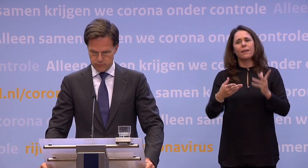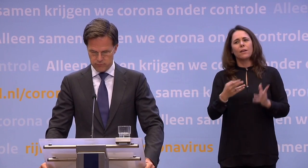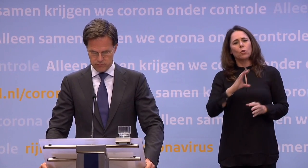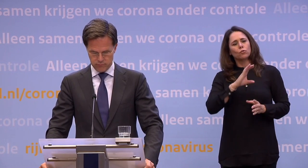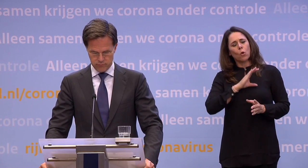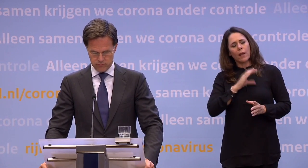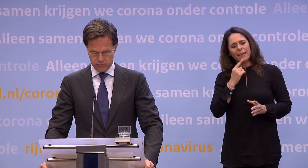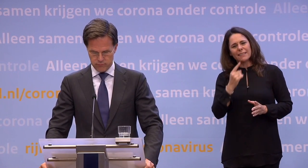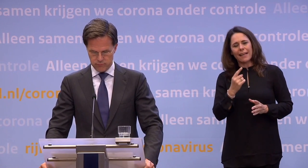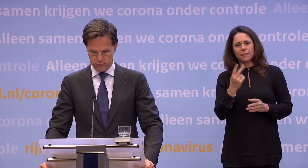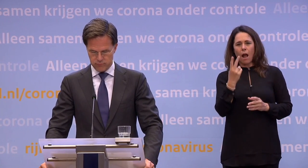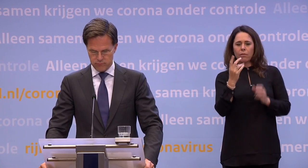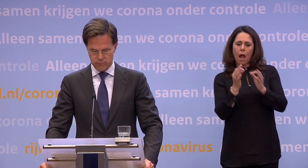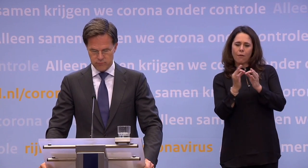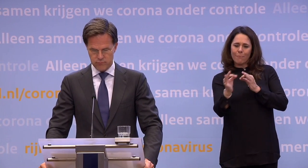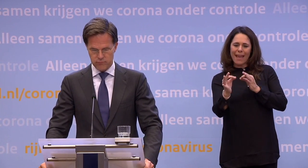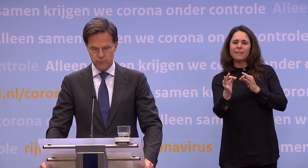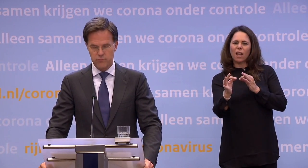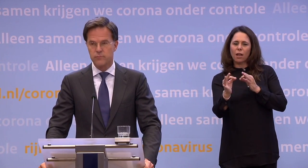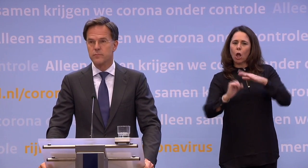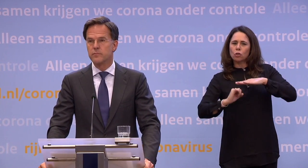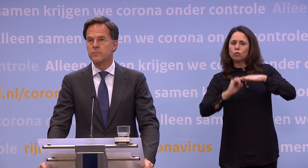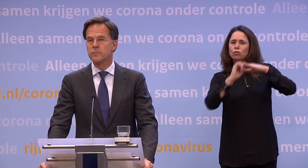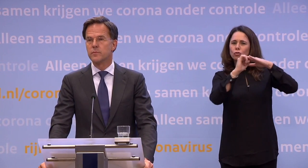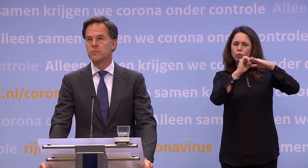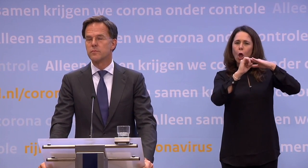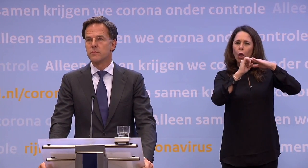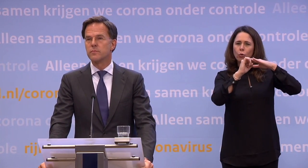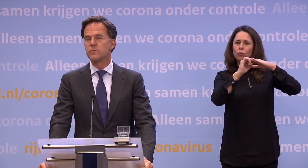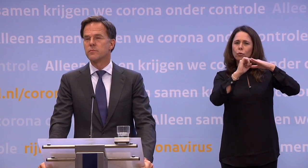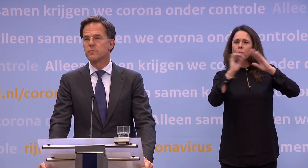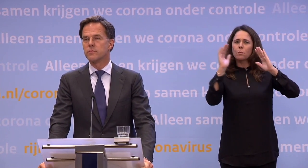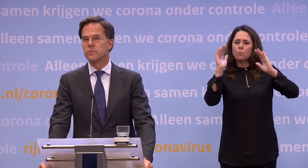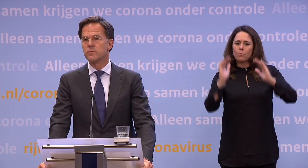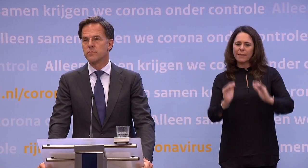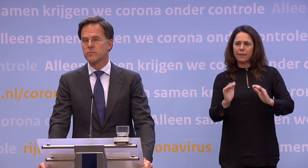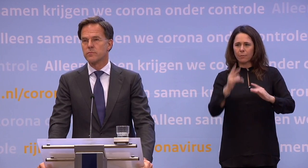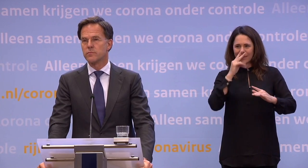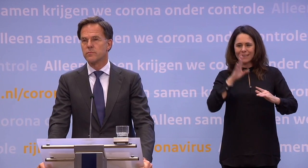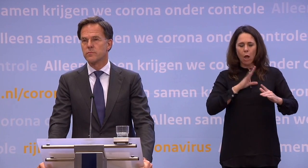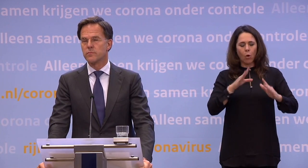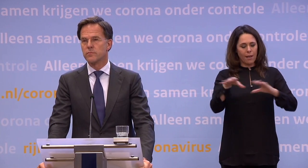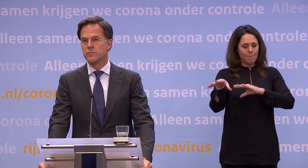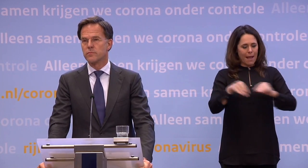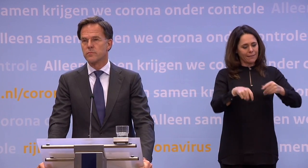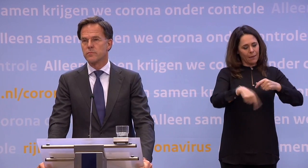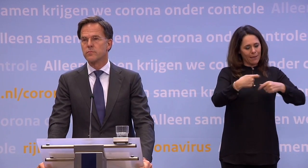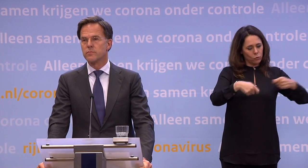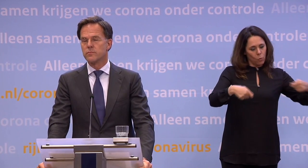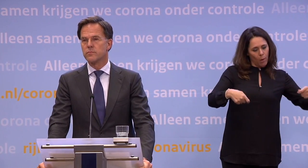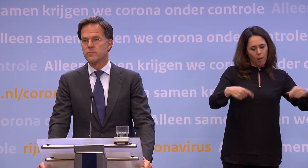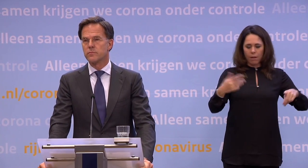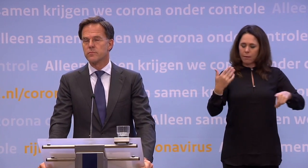die anderhalve meter afstand houdt dat het afneemt. Maar daar zie je ook heel duidelijk in dat er een samenhang is... ...tussen het versoepelen van de maatregelen... ...en de